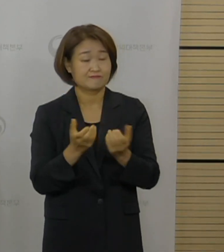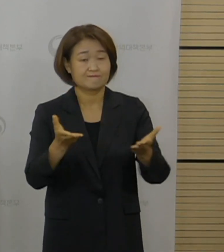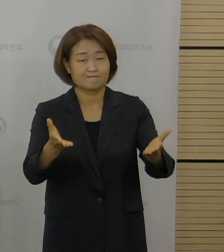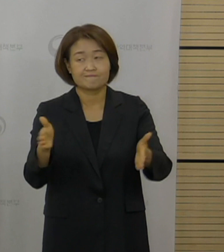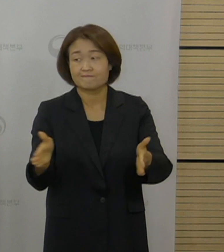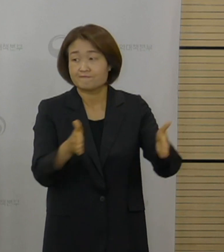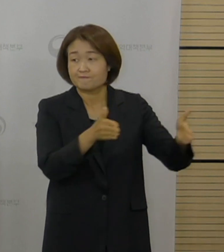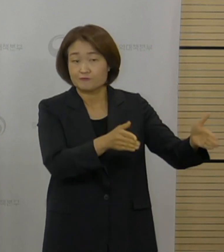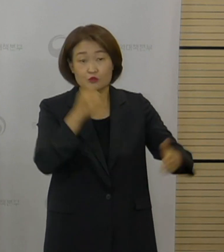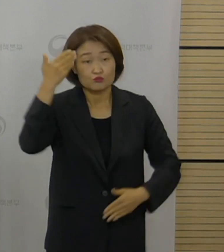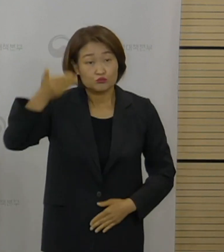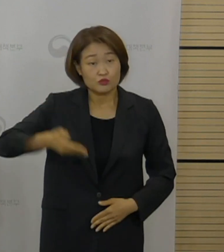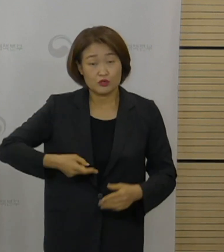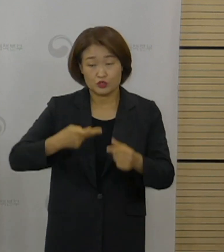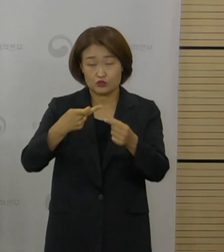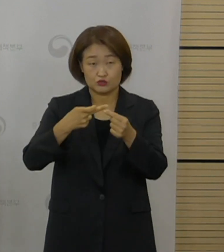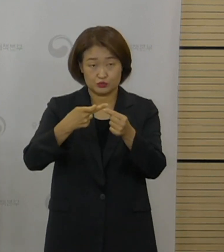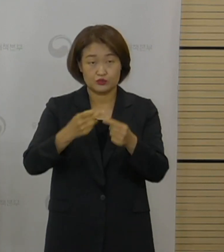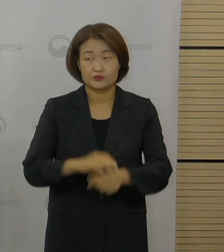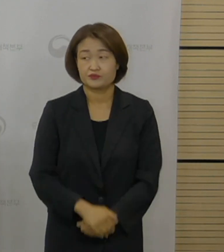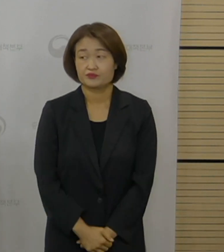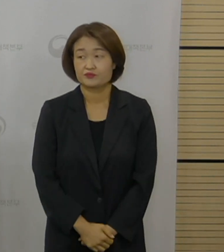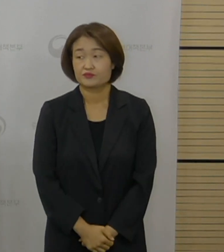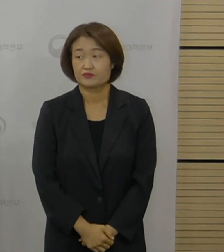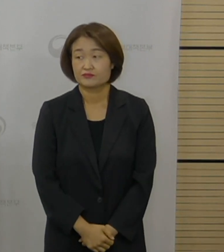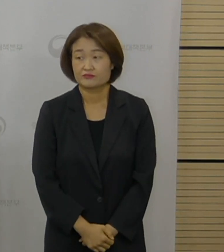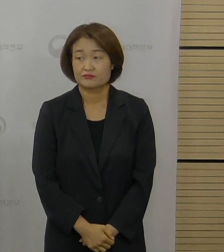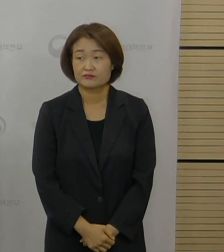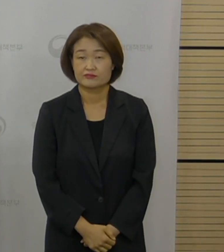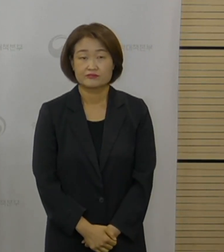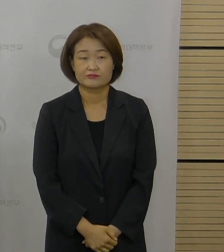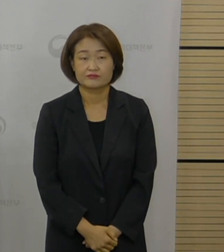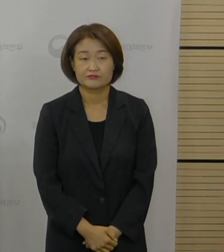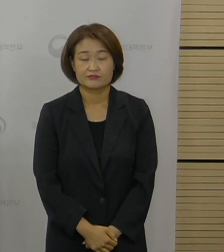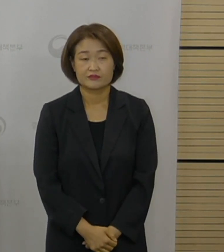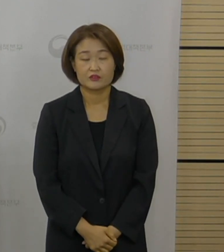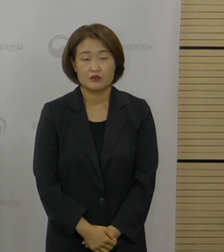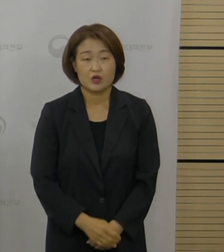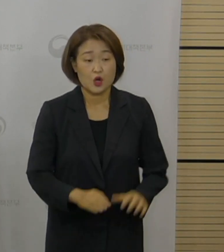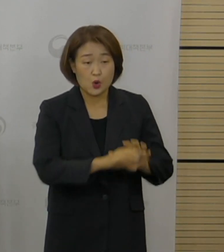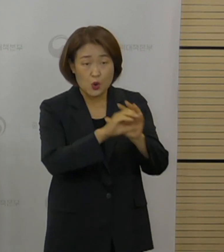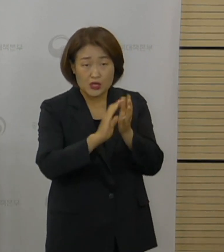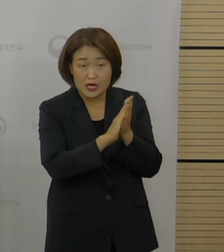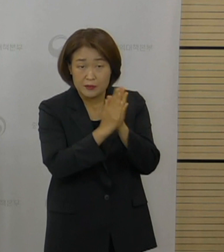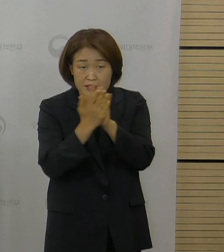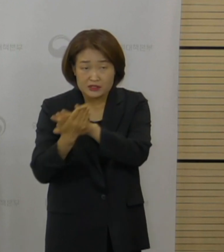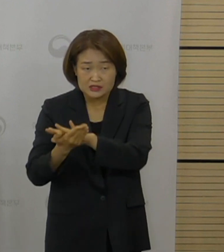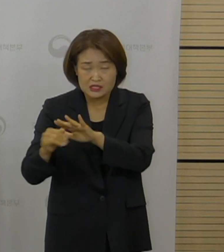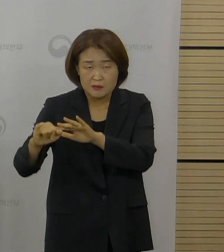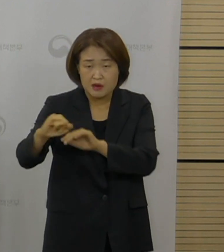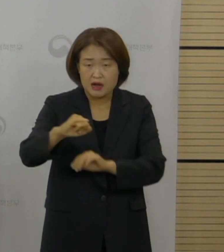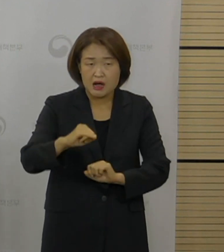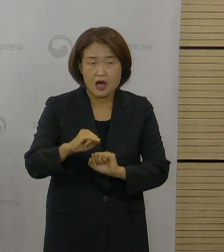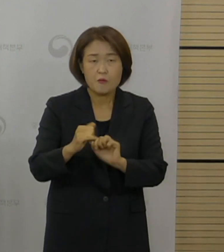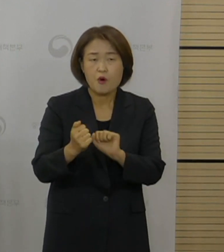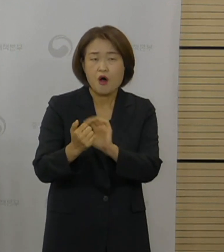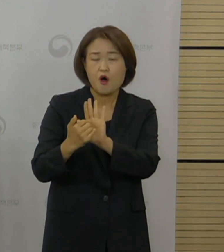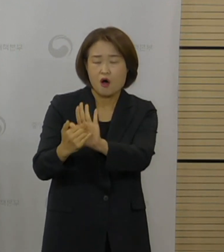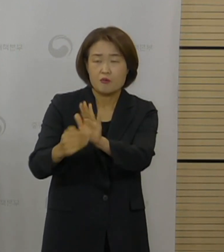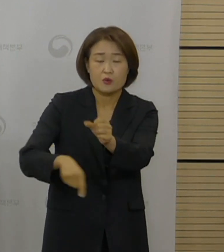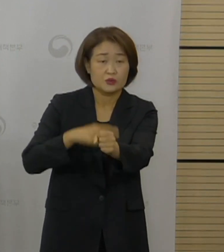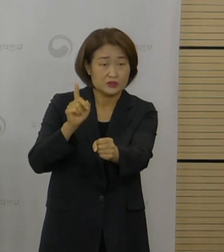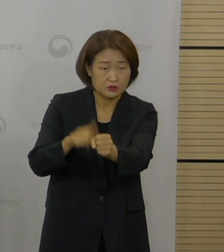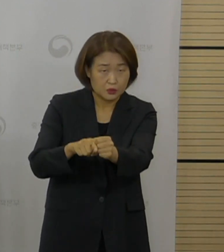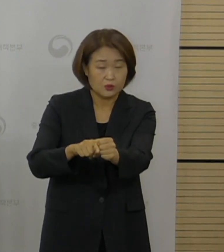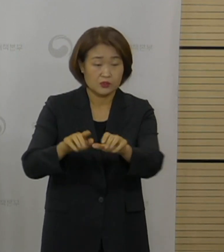현장 질문 유스피 신성용 기자님 변이 바이러스 대응 방법으로 교차 접종이나 또